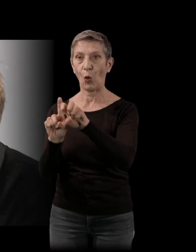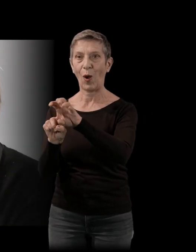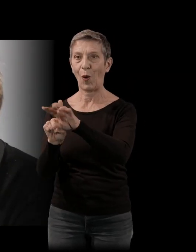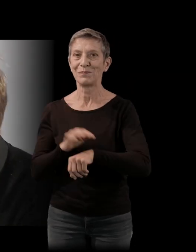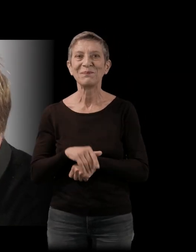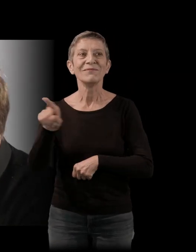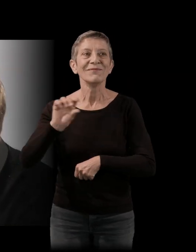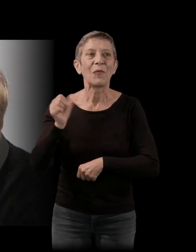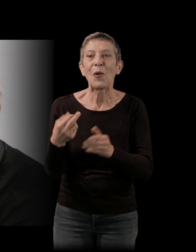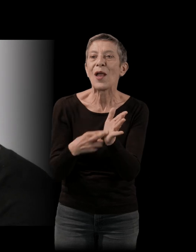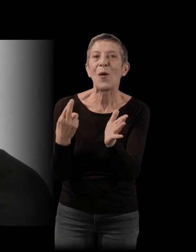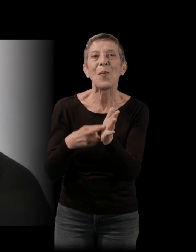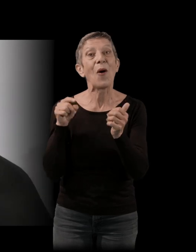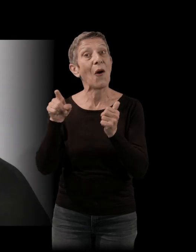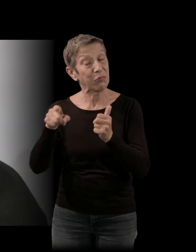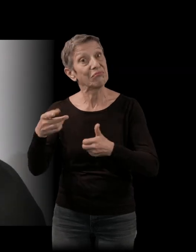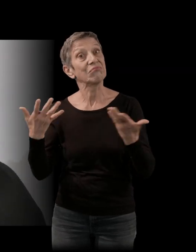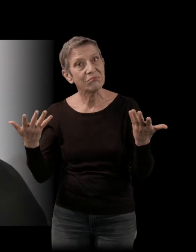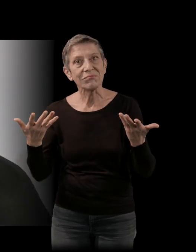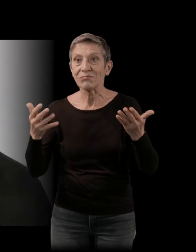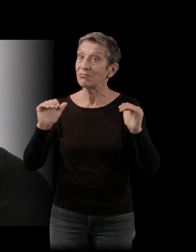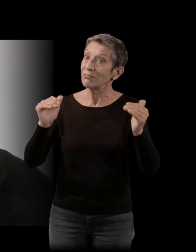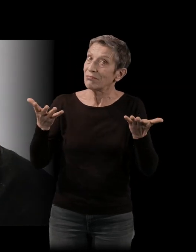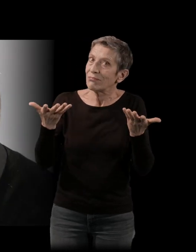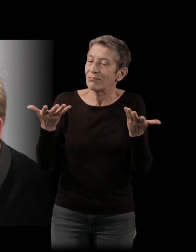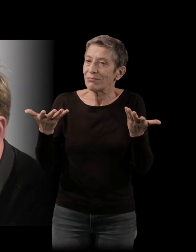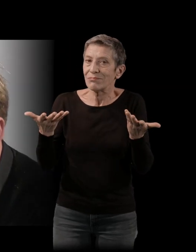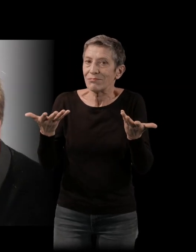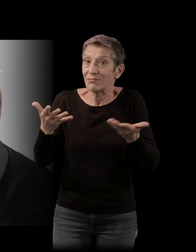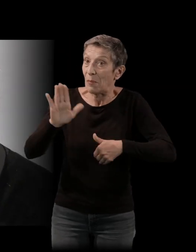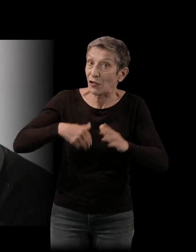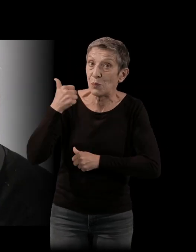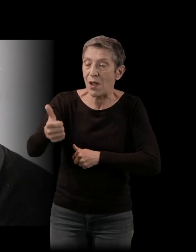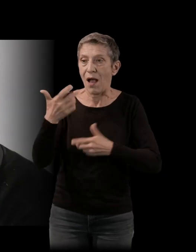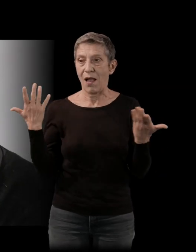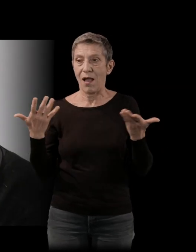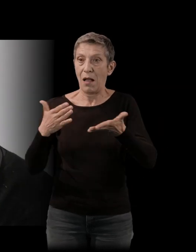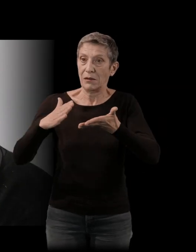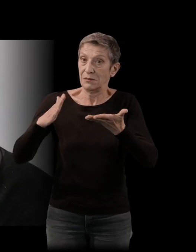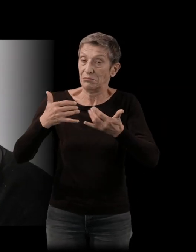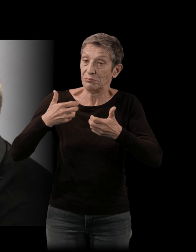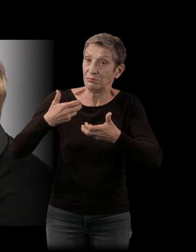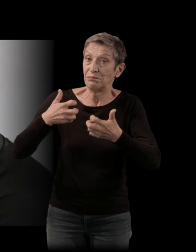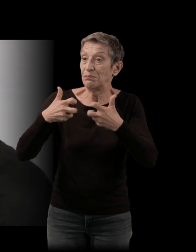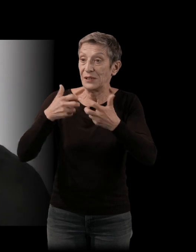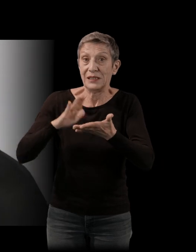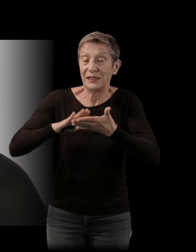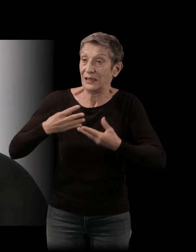found a great success public and critic, which has received many awards, including Stanislas, the first novel.